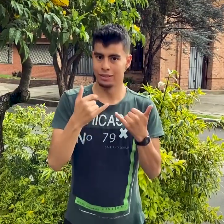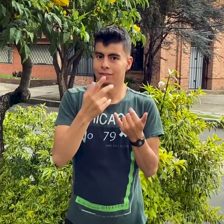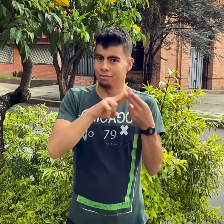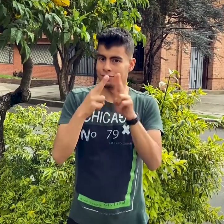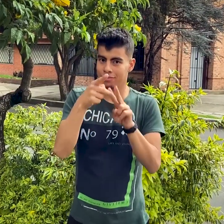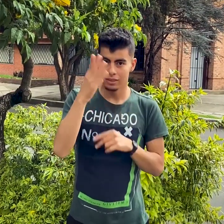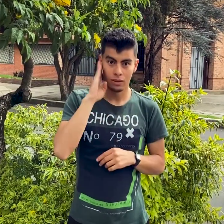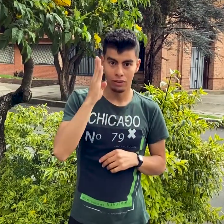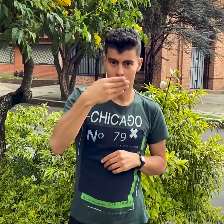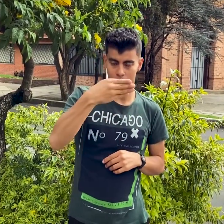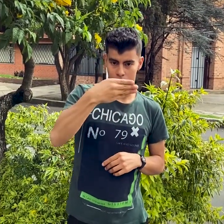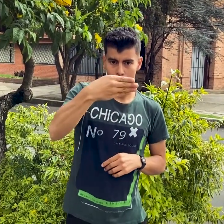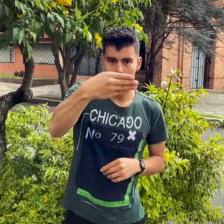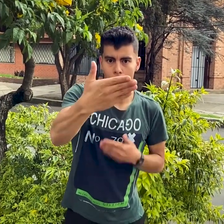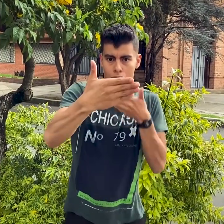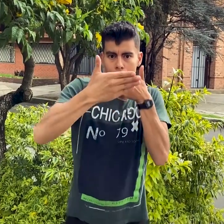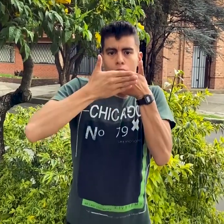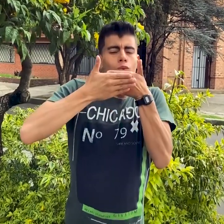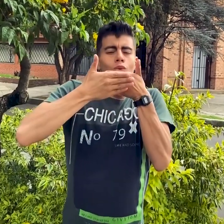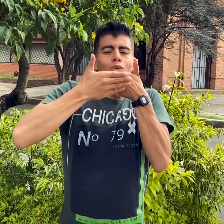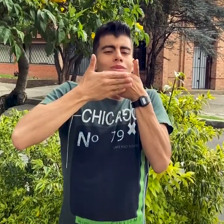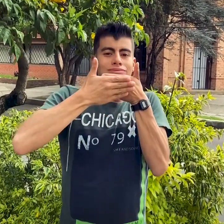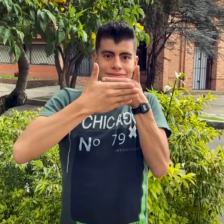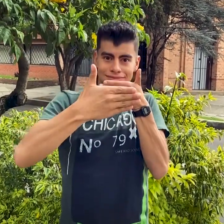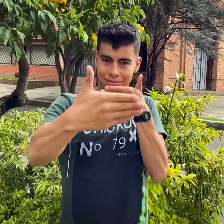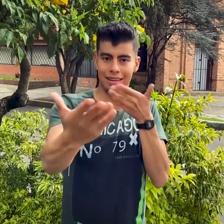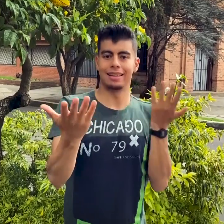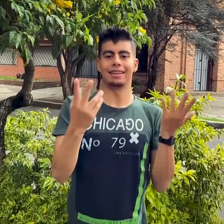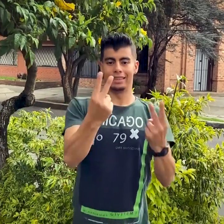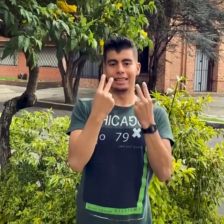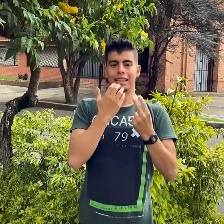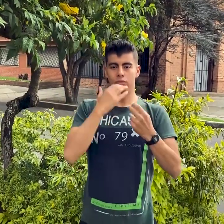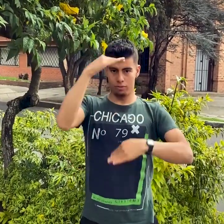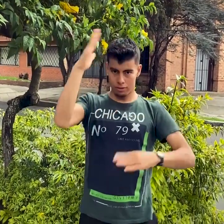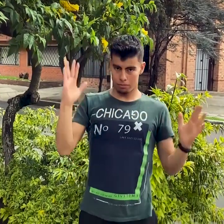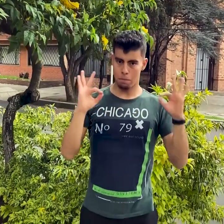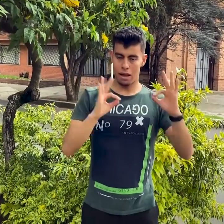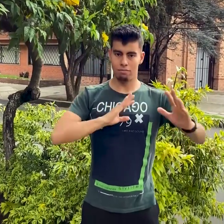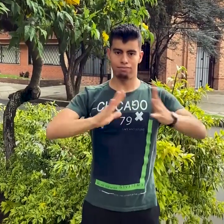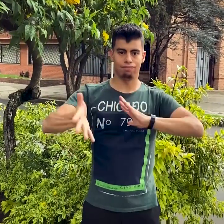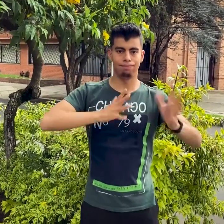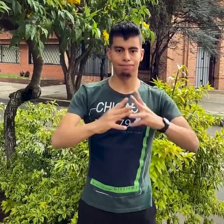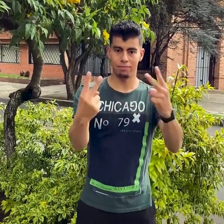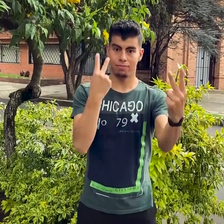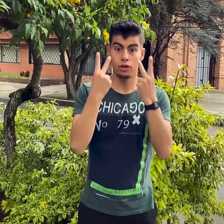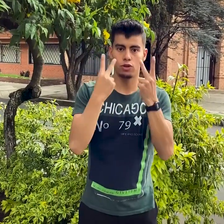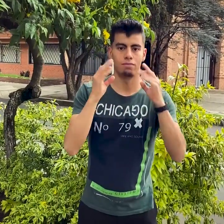cámara esté a una distancia adecuada, como por ejemplo ahora, donde hay un plano amplio y puedes ver mis manos, mi rostro y mi cuerpo.